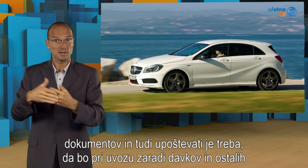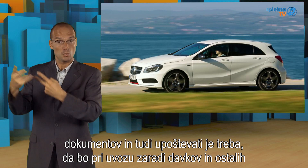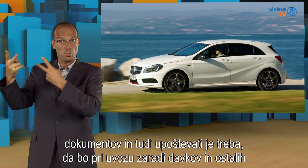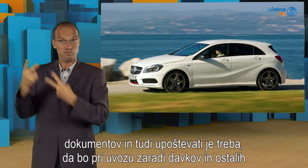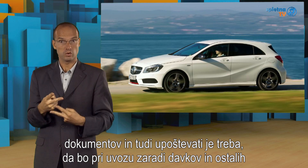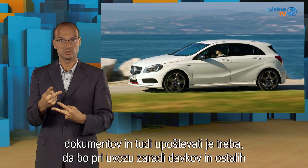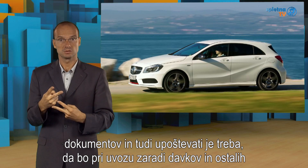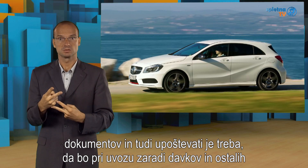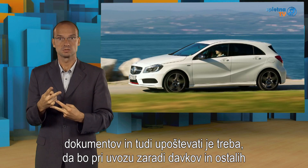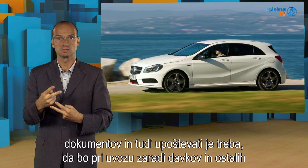tudi nekaj dodatnih stroškov.